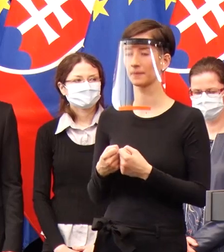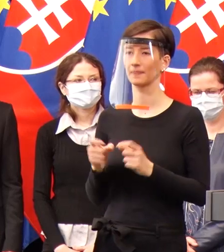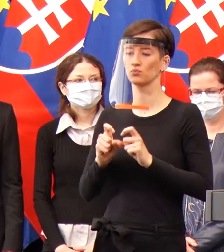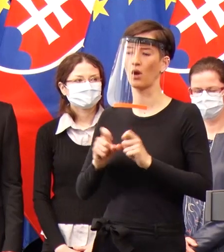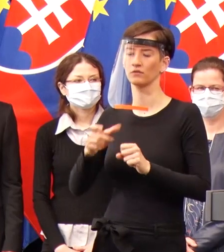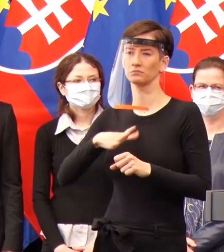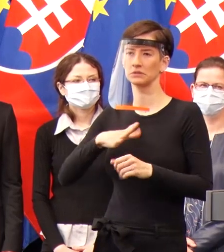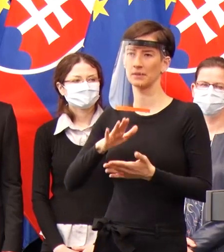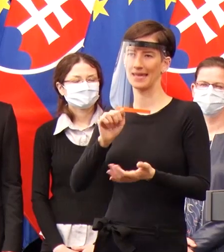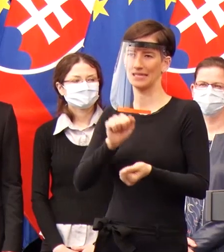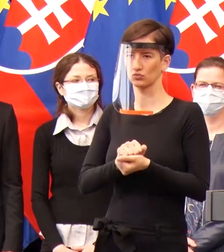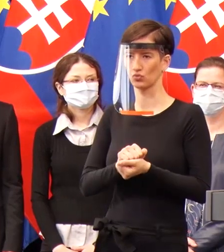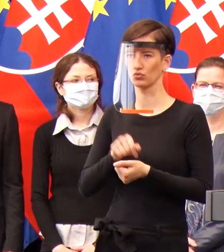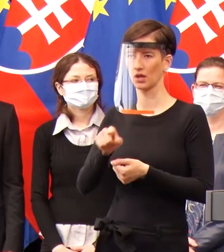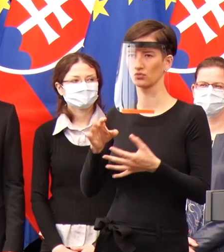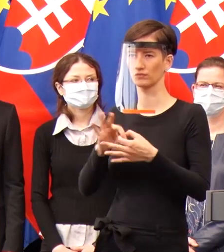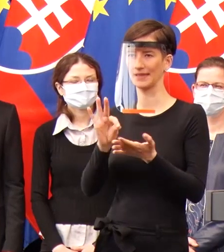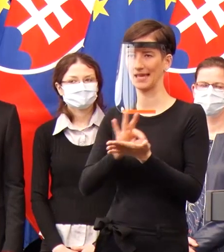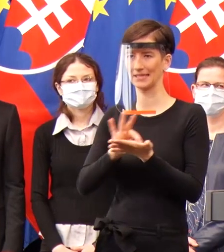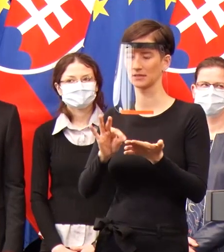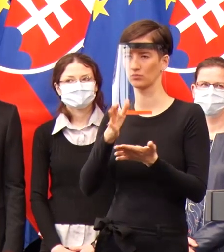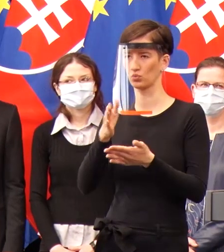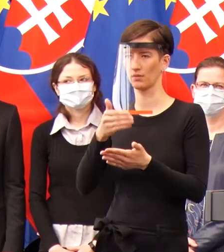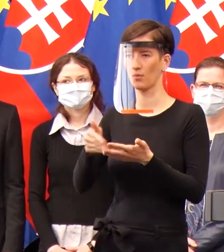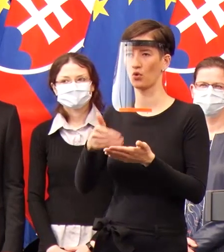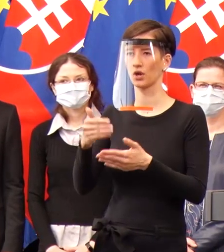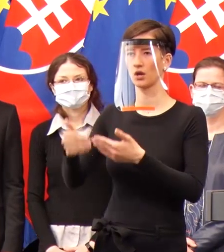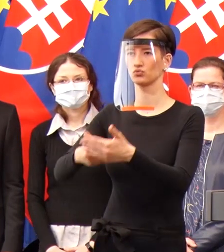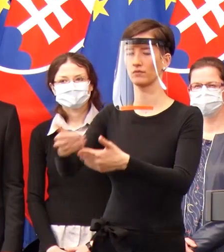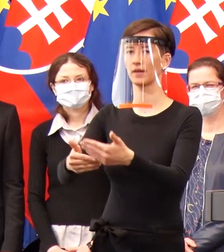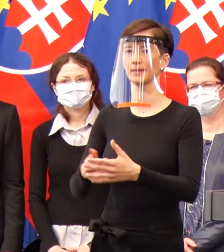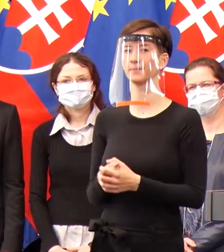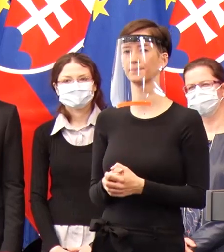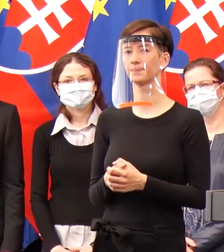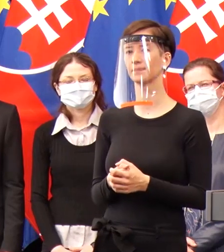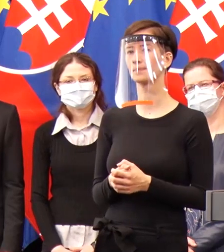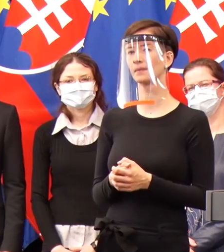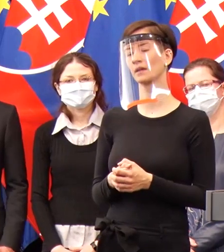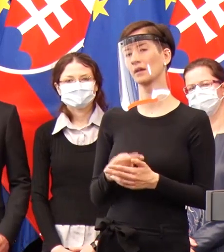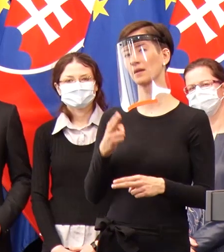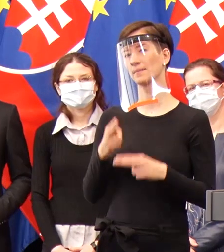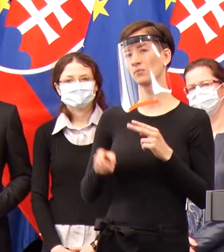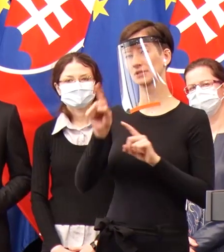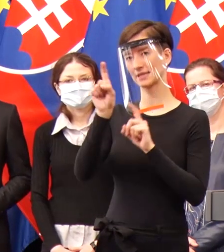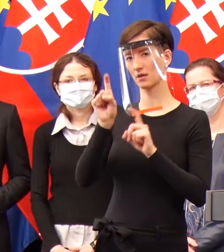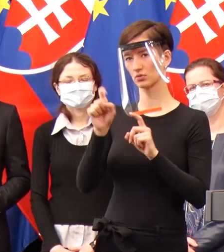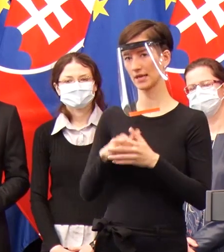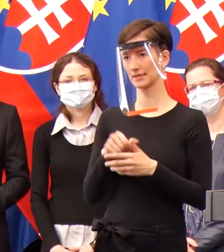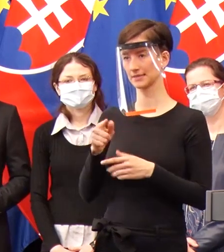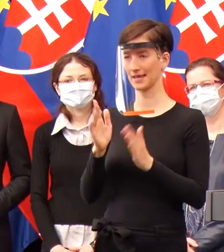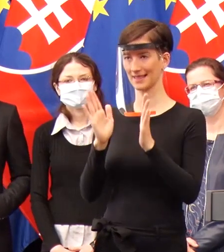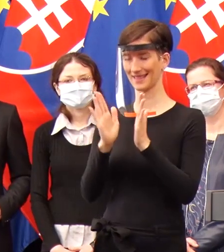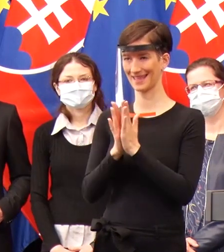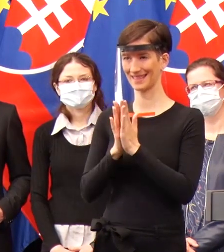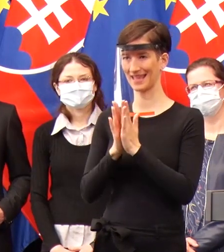mali istotu, že testovanie bude pokračovať ďalej. A posledná otázka, trošku z iného súdka. Pán Mistrik, ste v nedelu boli na